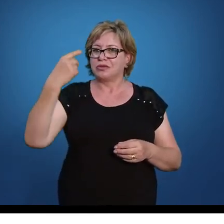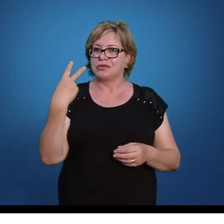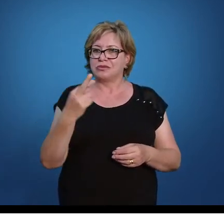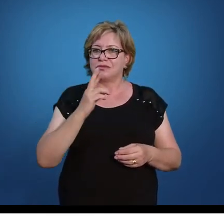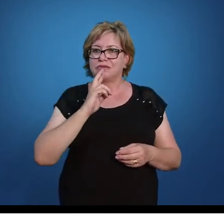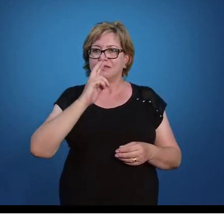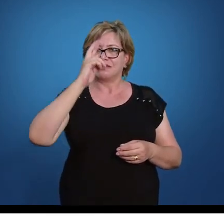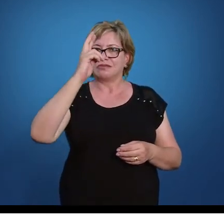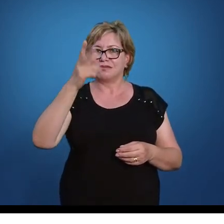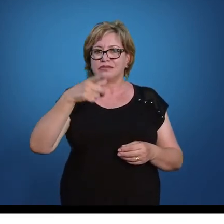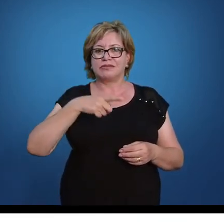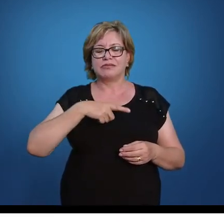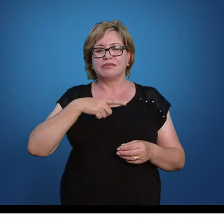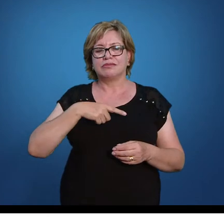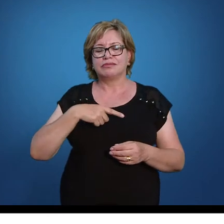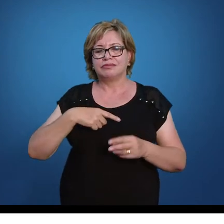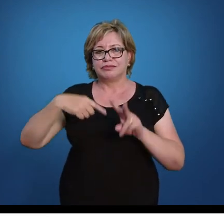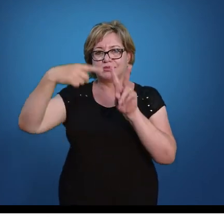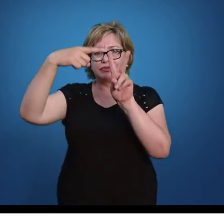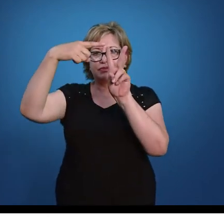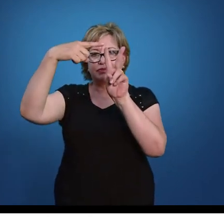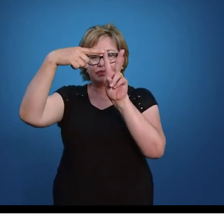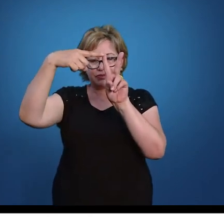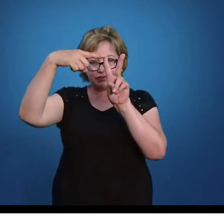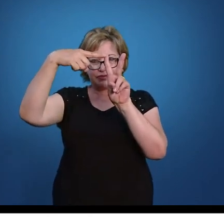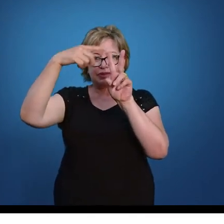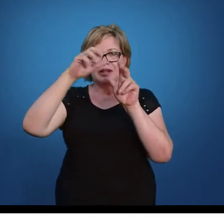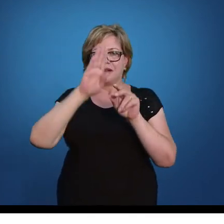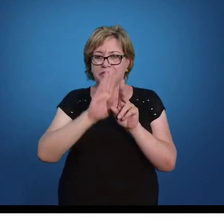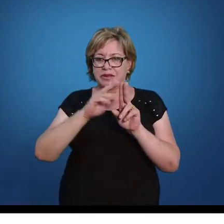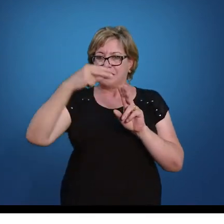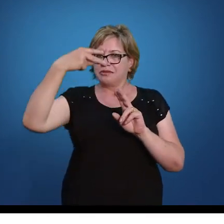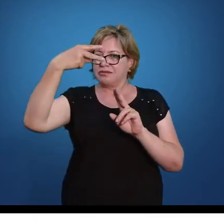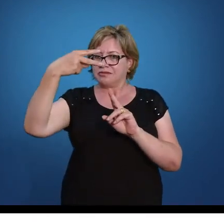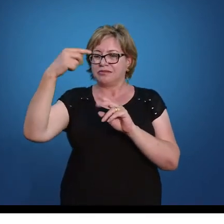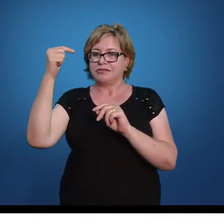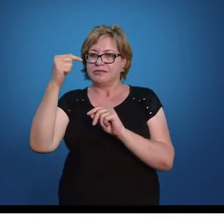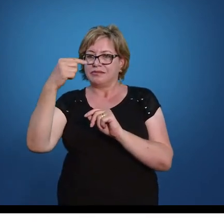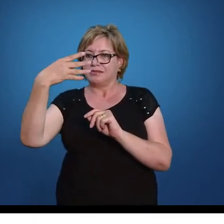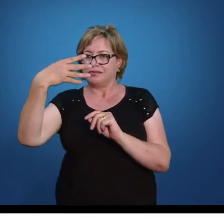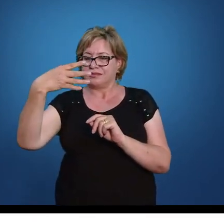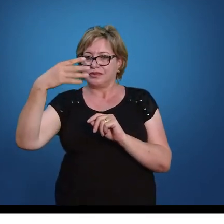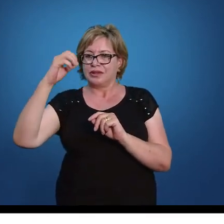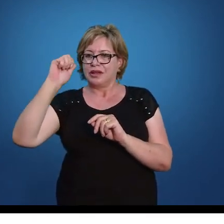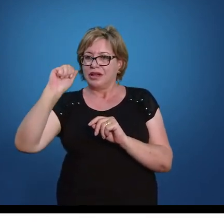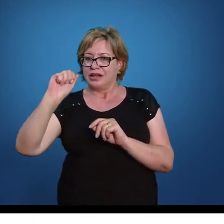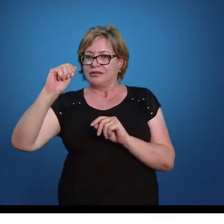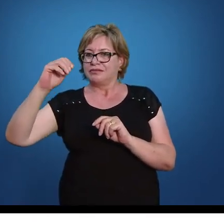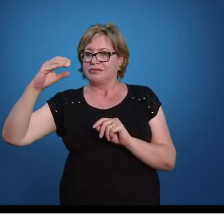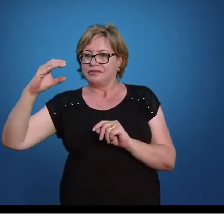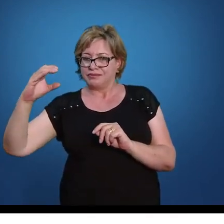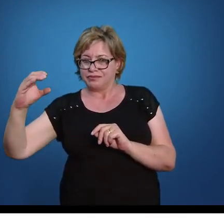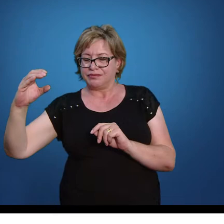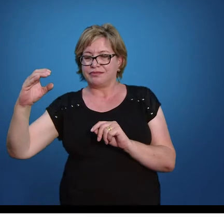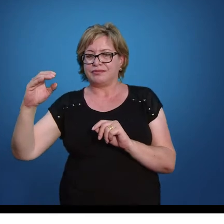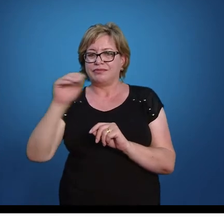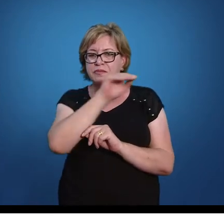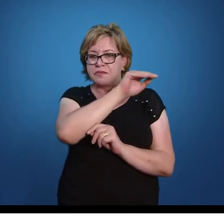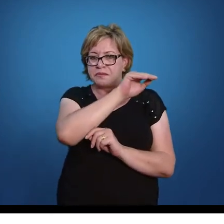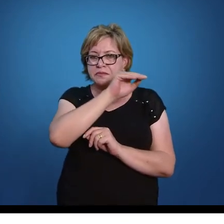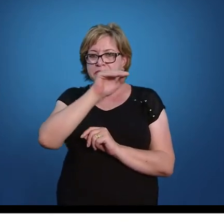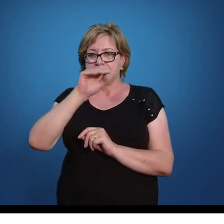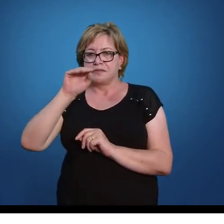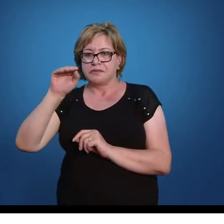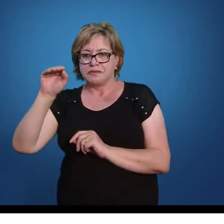raízes, raiz de B ao quadrado menos 4 vezes A vezes C,